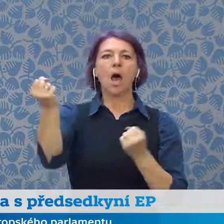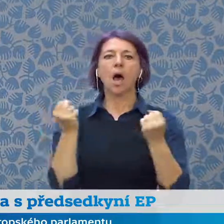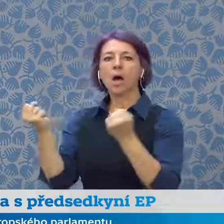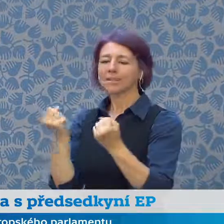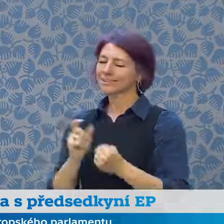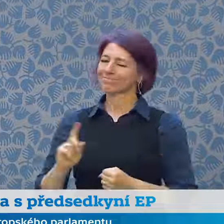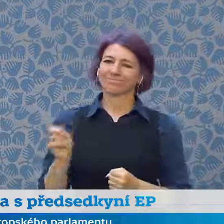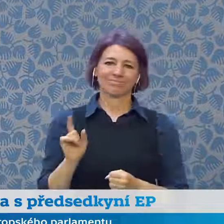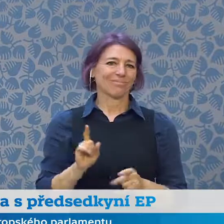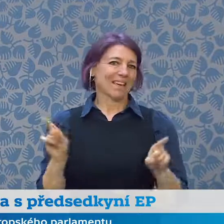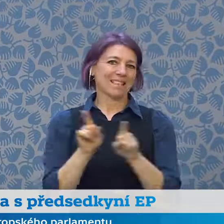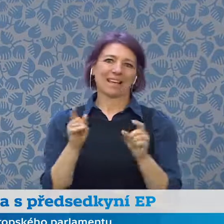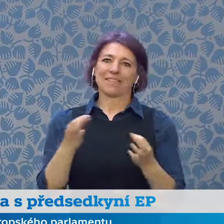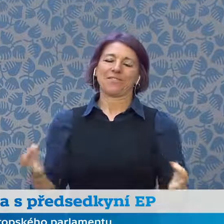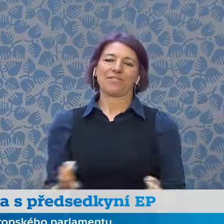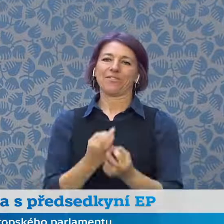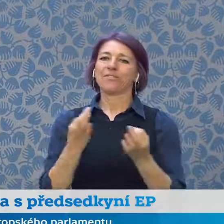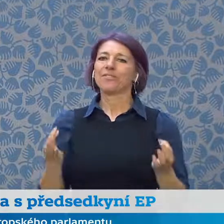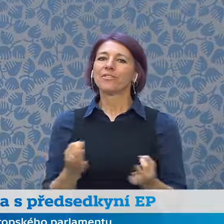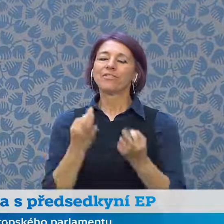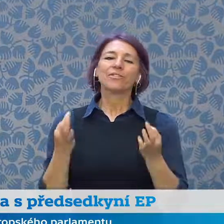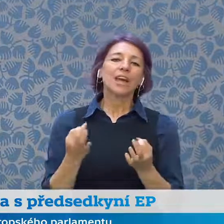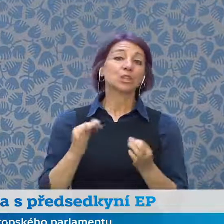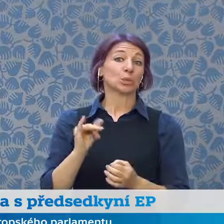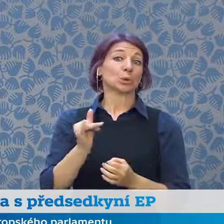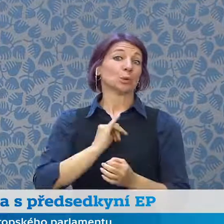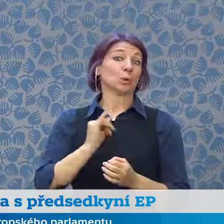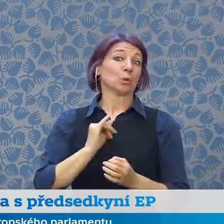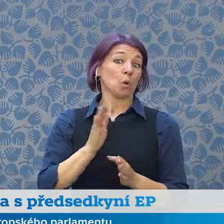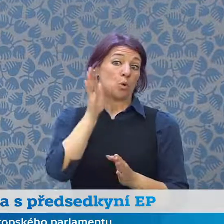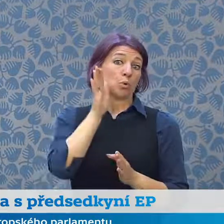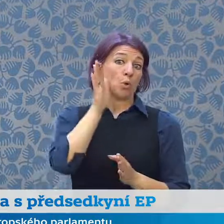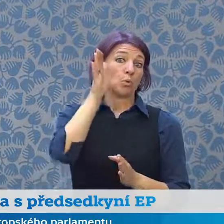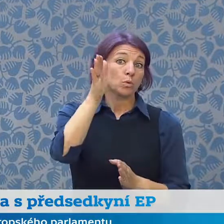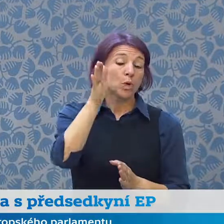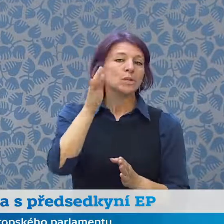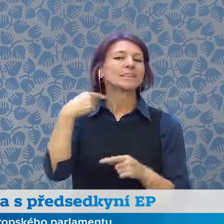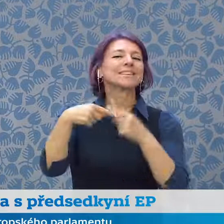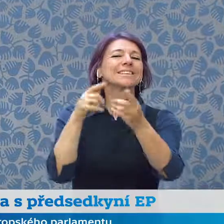se vydat, v jakým směrem se vydat v budoucosti Evropy.